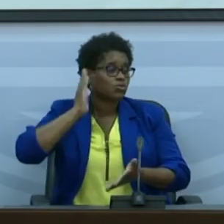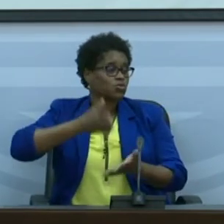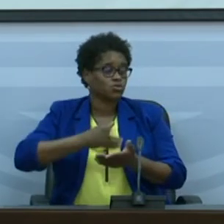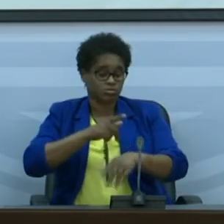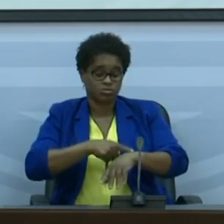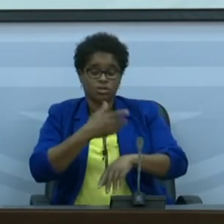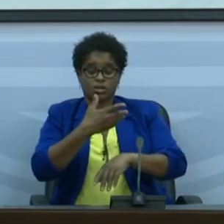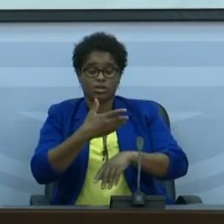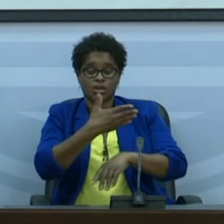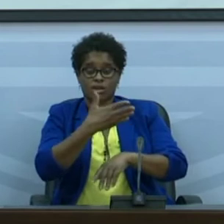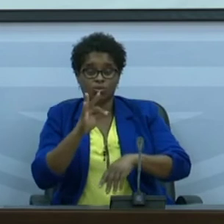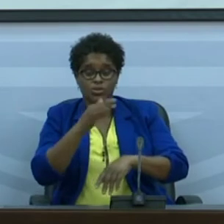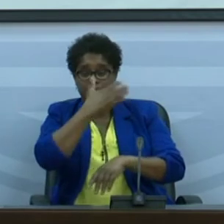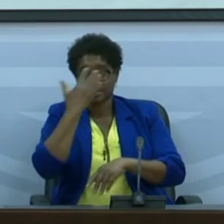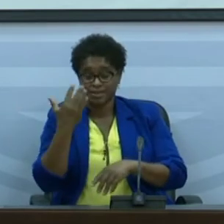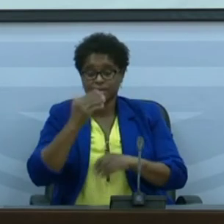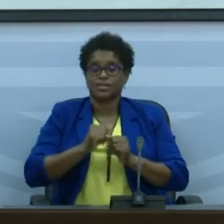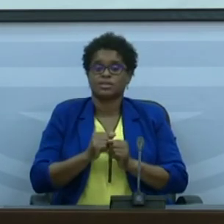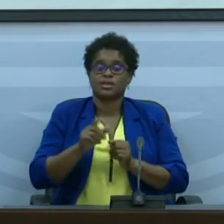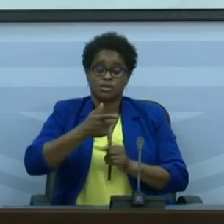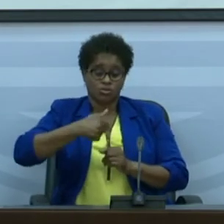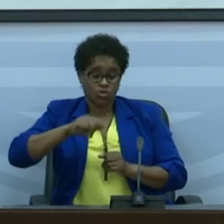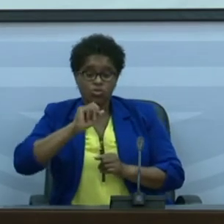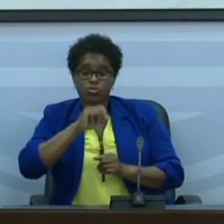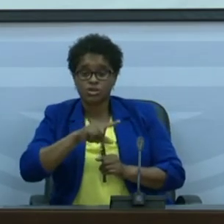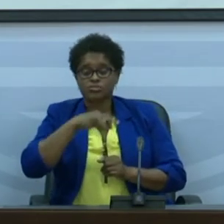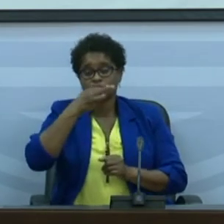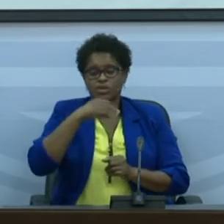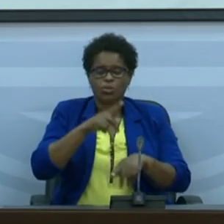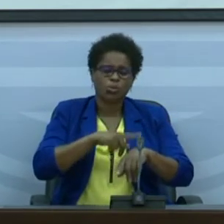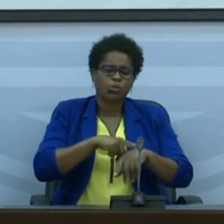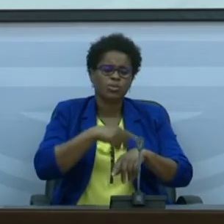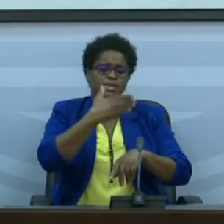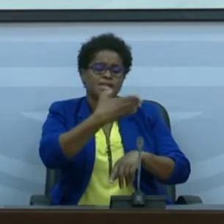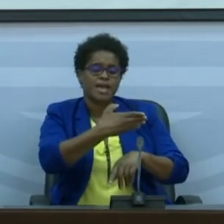últimos 14 dias nós podemos dizer que no período de 7